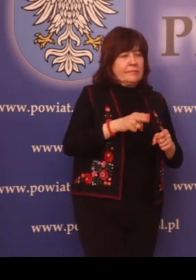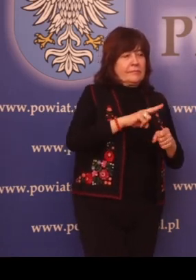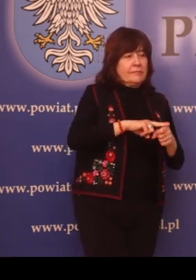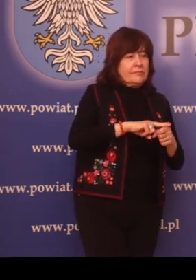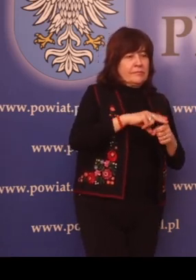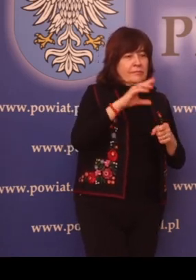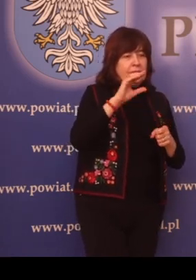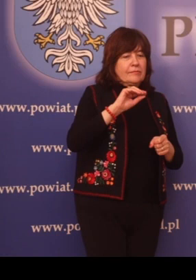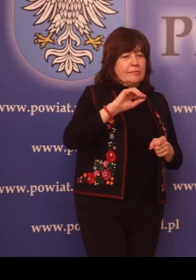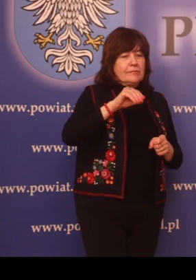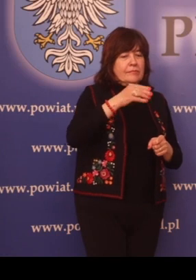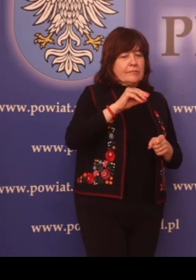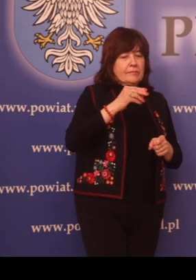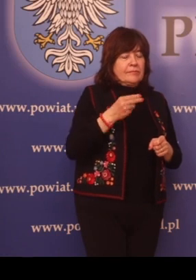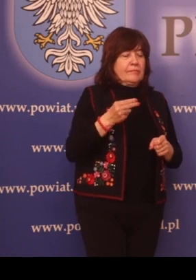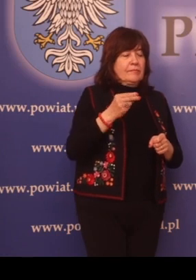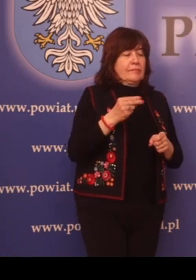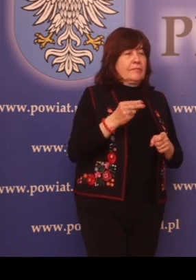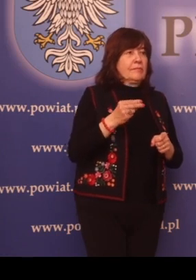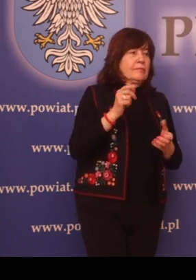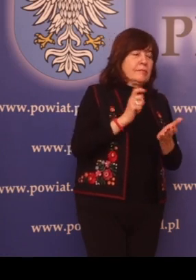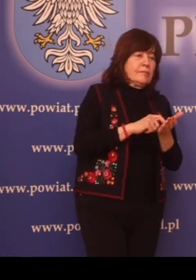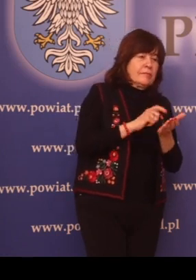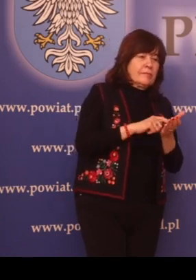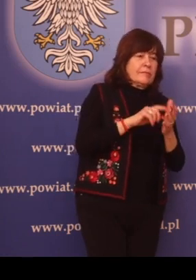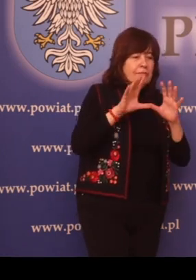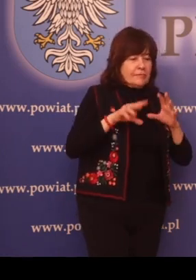której emisja nie wymaga pozwolenia.